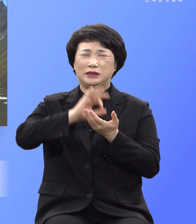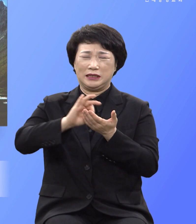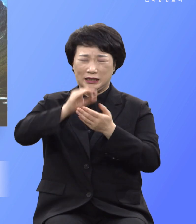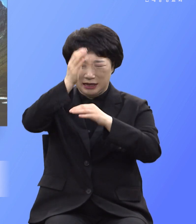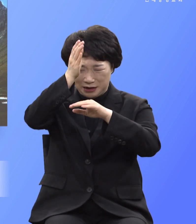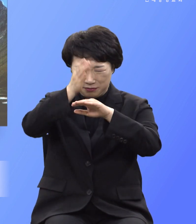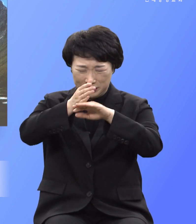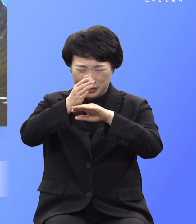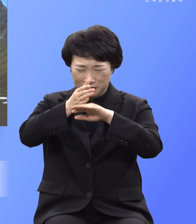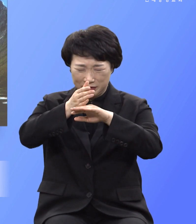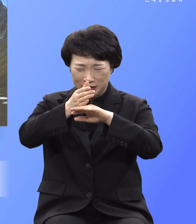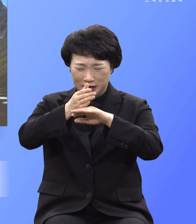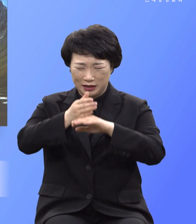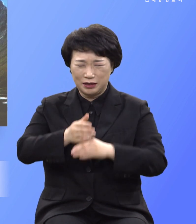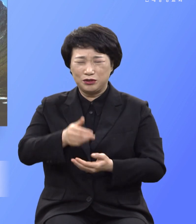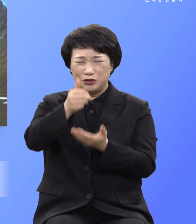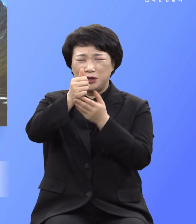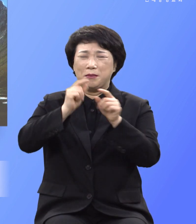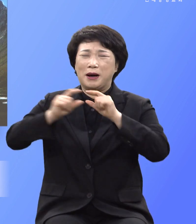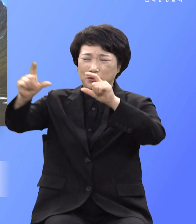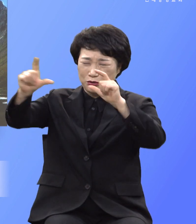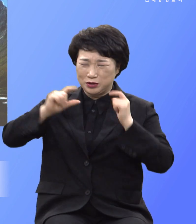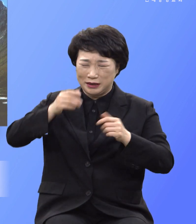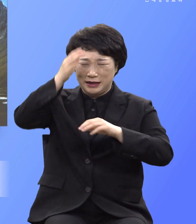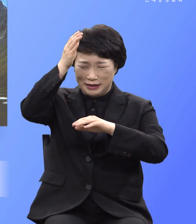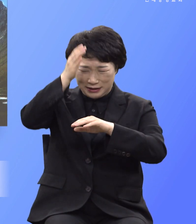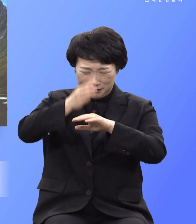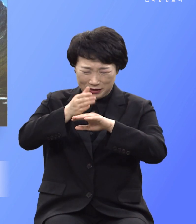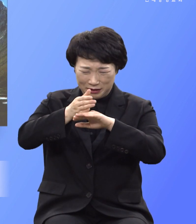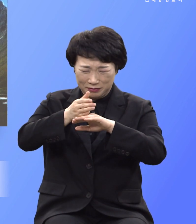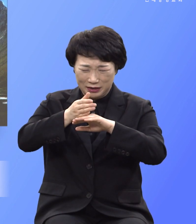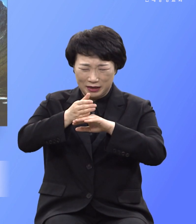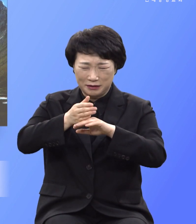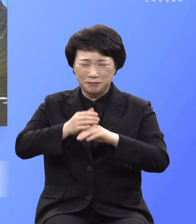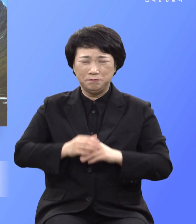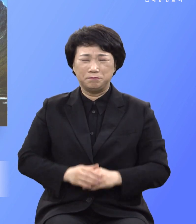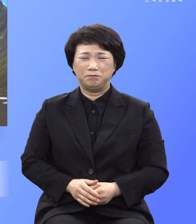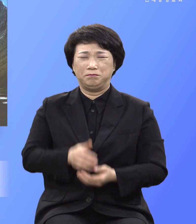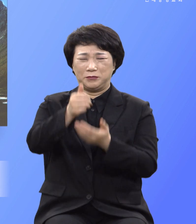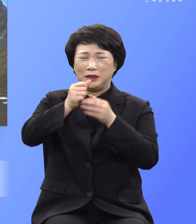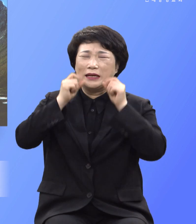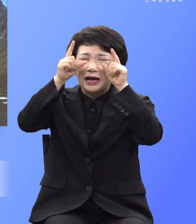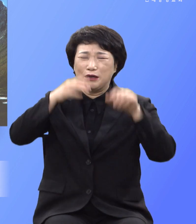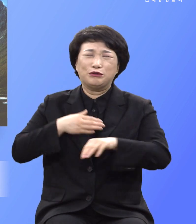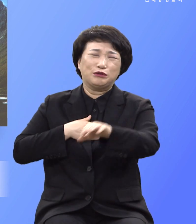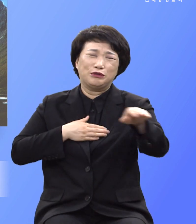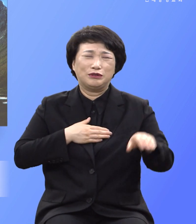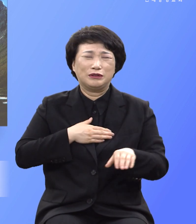주가 말씀하심을 감사합니다 주가 깨닫게 하심을 감사합니다